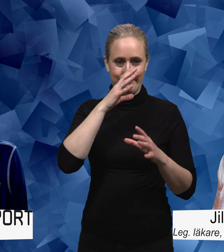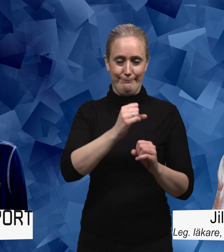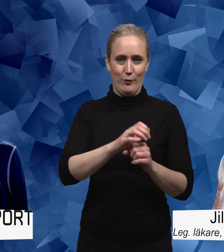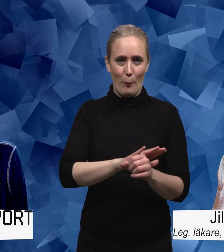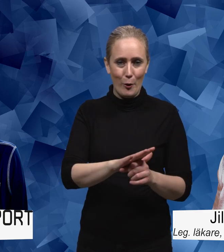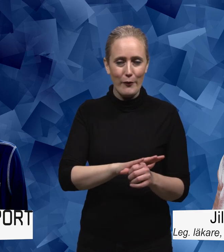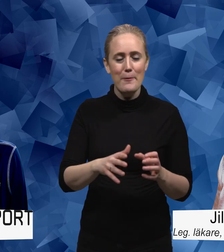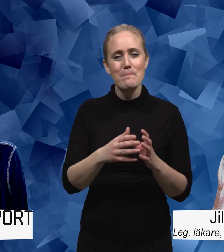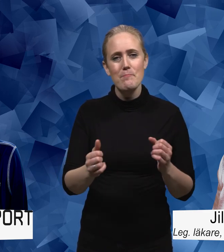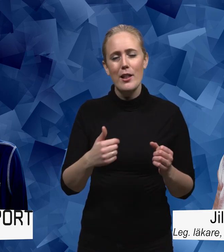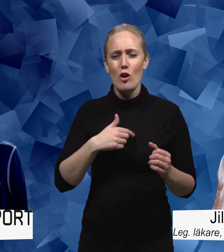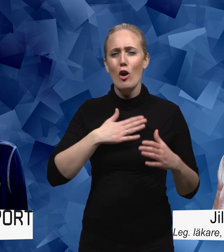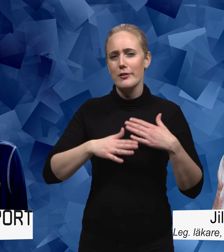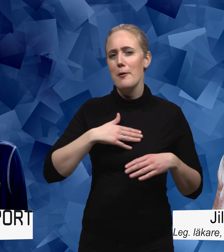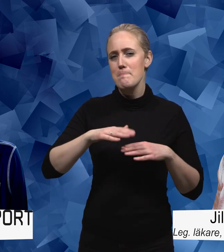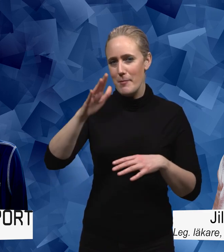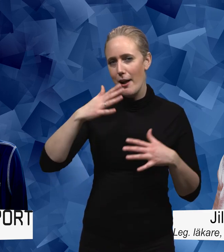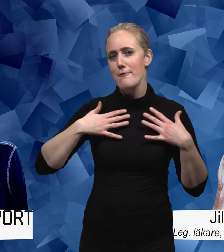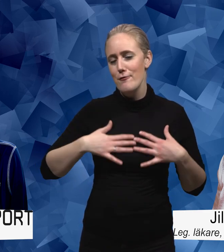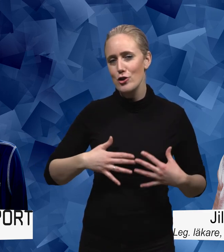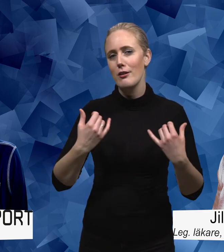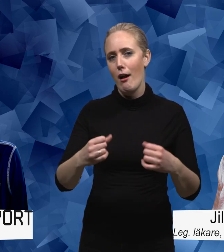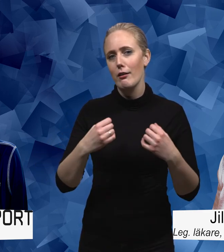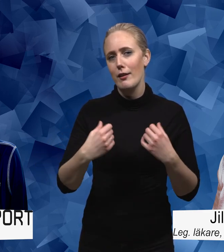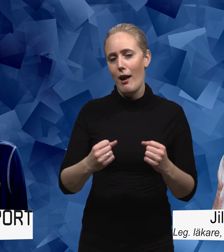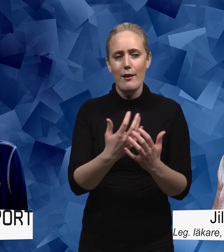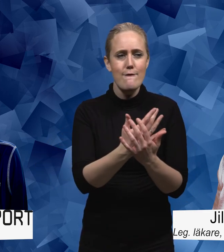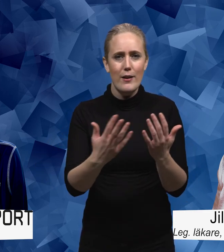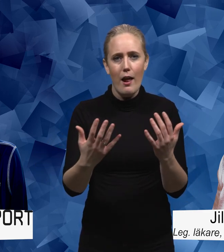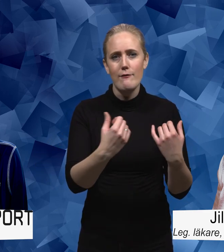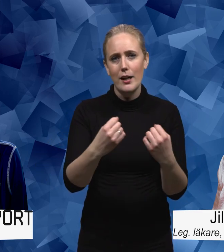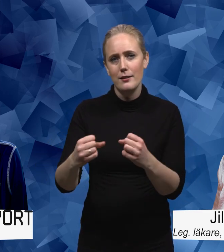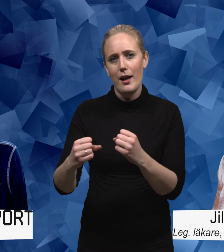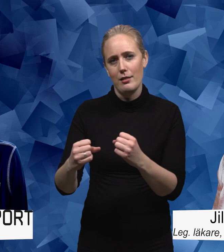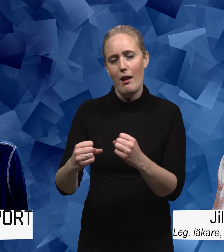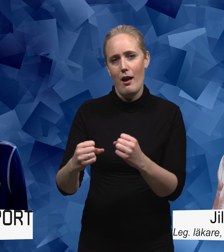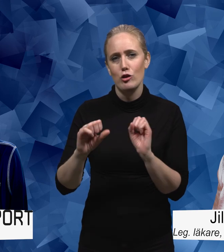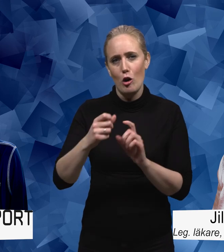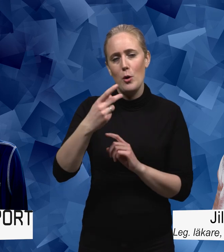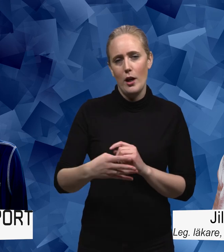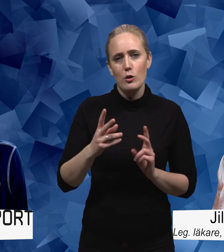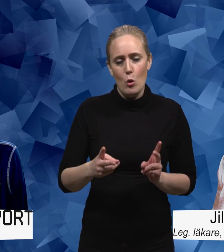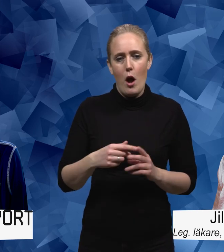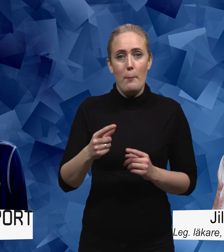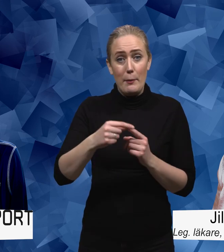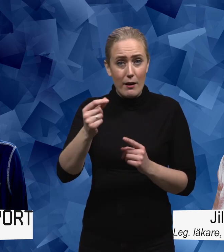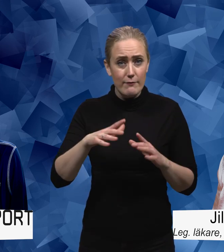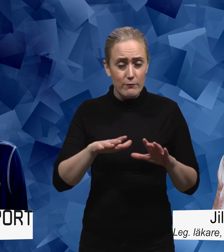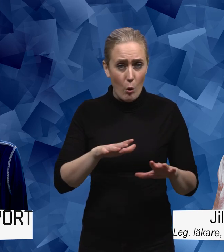att vi hade mer fysisk aktivitet i många fler verksamheter i primärvård